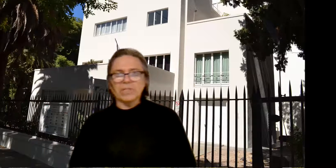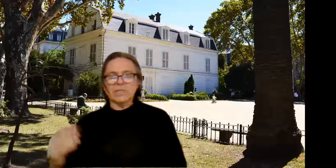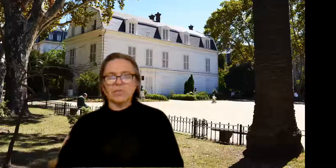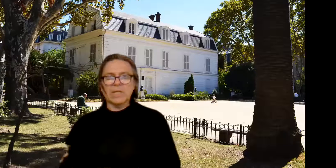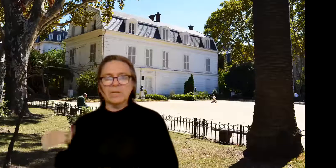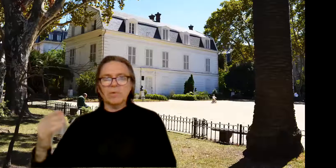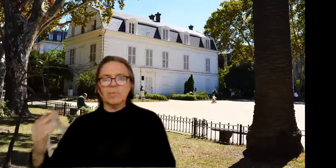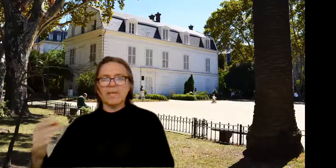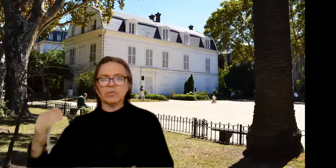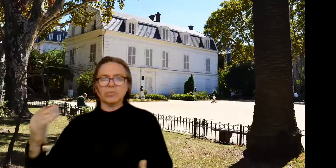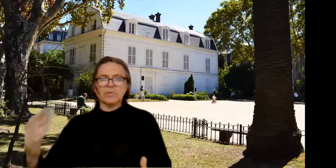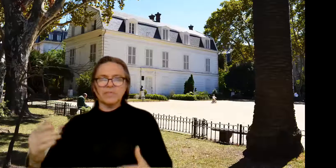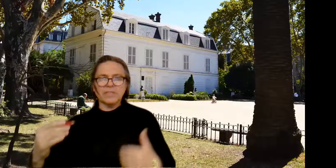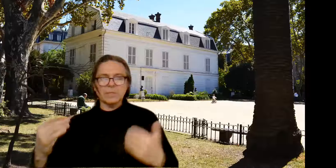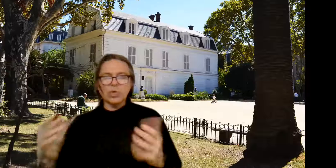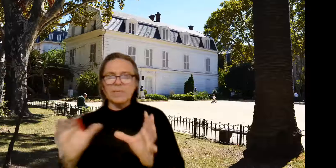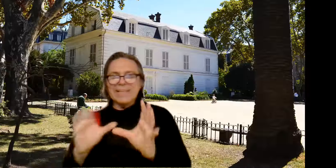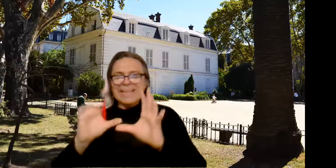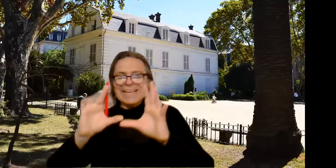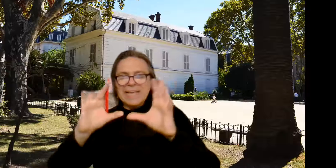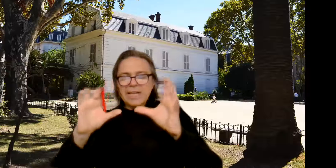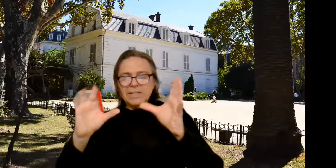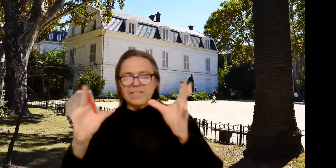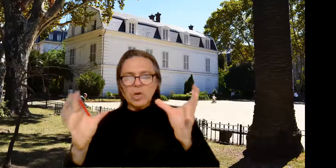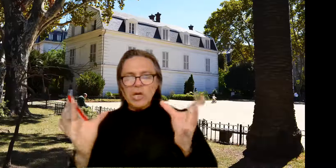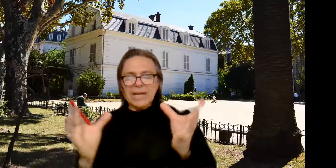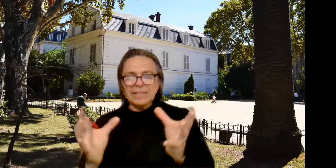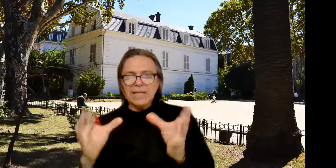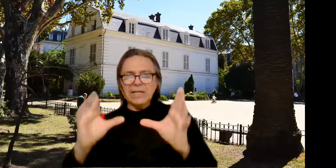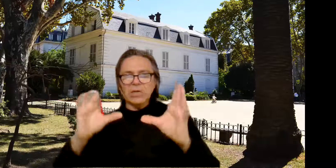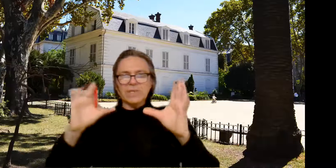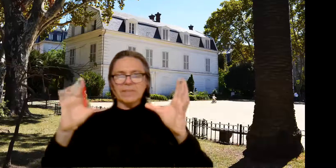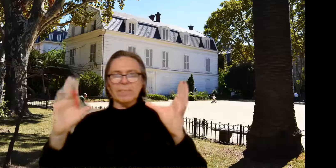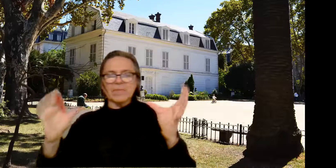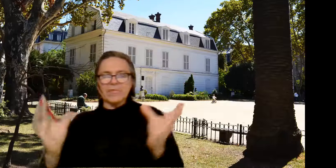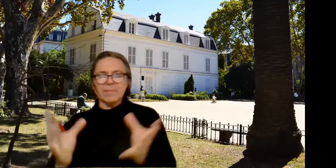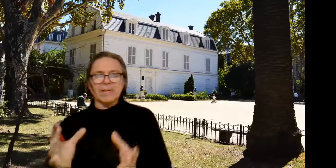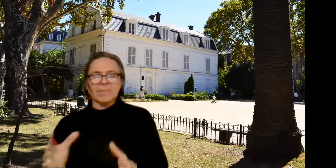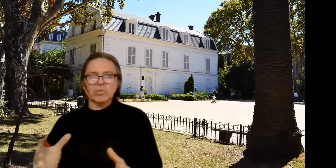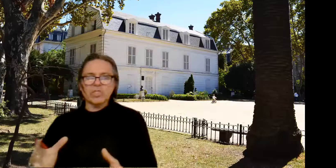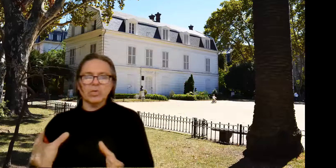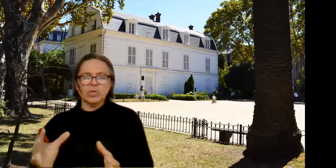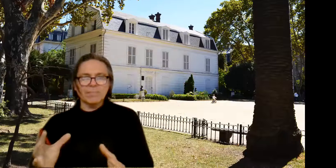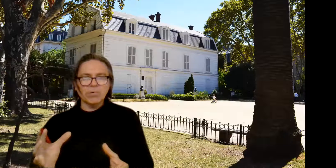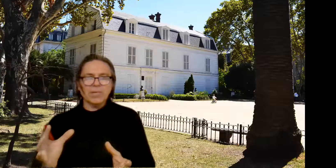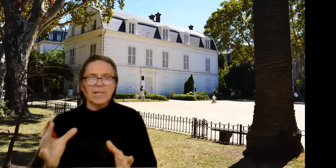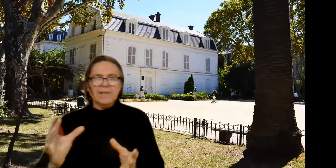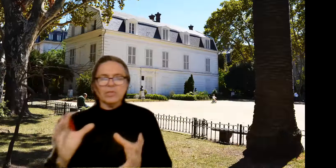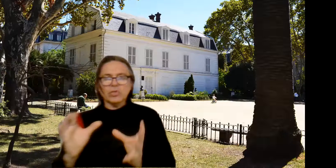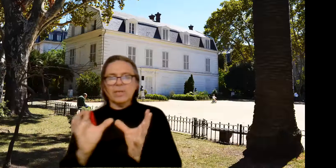nacionalismo, plano, superficie y volumen, que se concatenan con ese perfil de Palermo Chico o Gran Bull, en donde